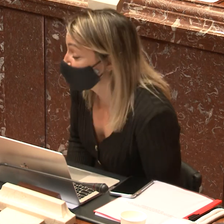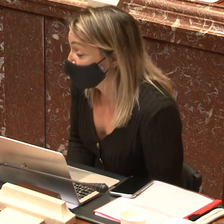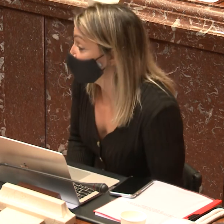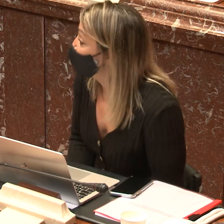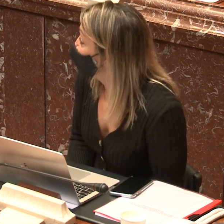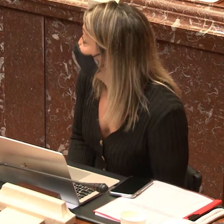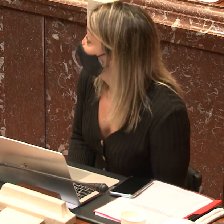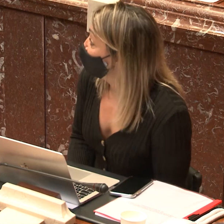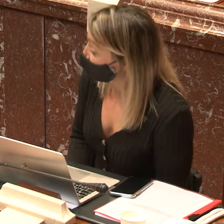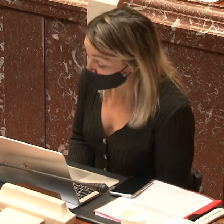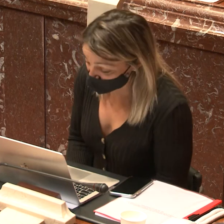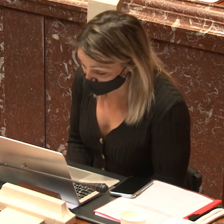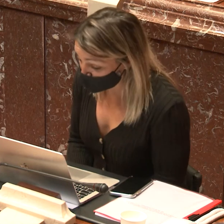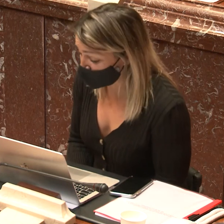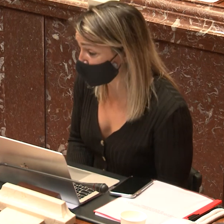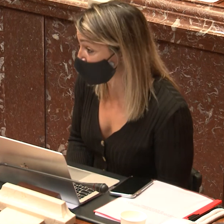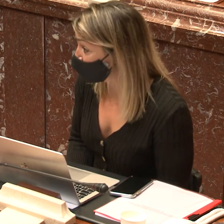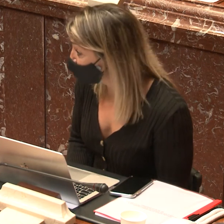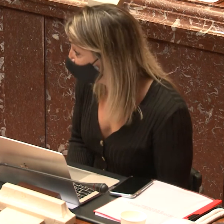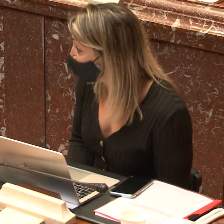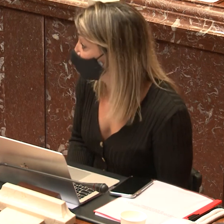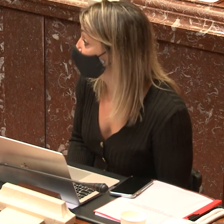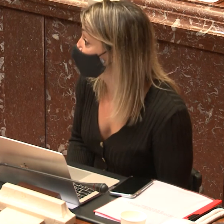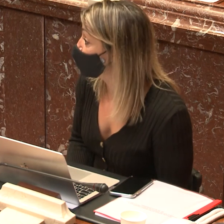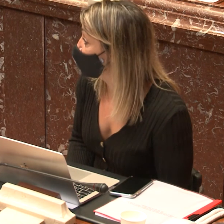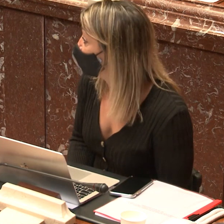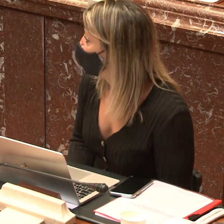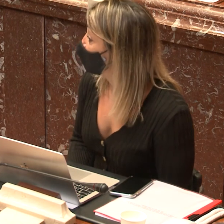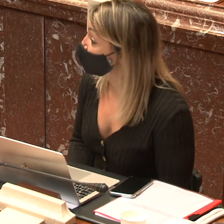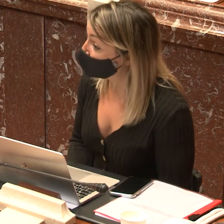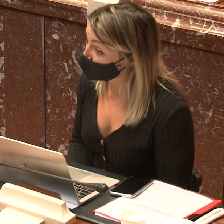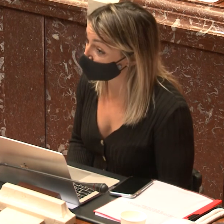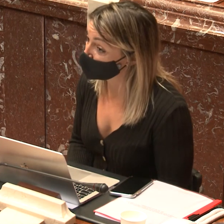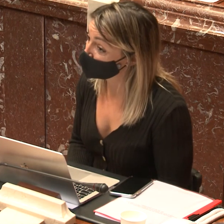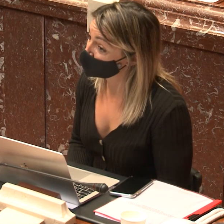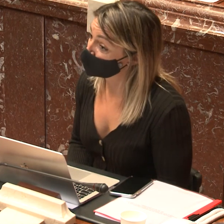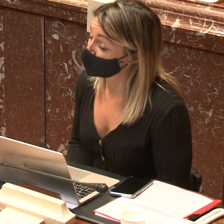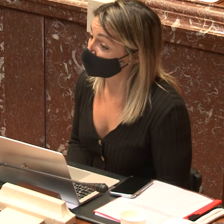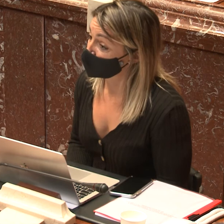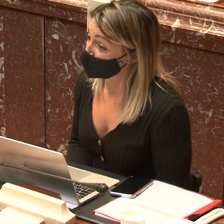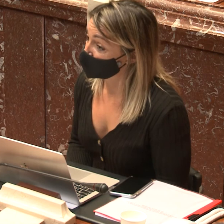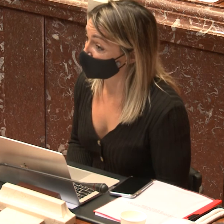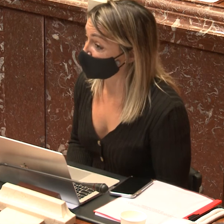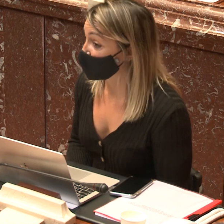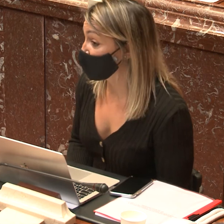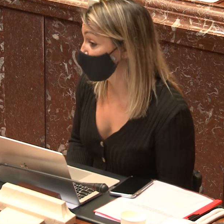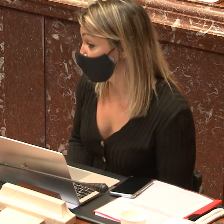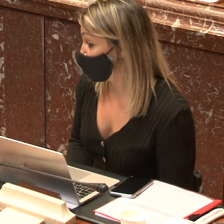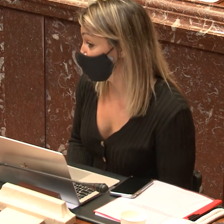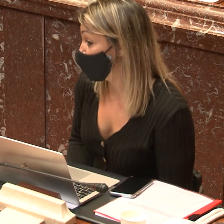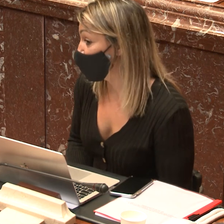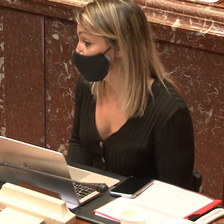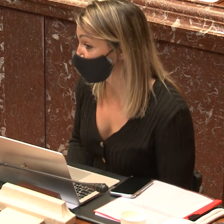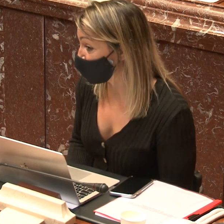esencial en que la lengua de signos sea una materia que se deba estudiar en los colegios en la